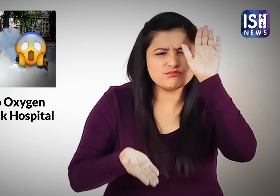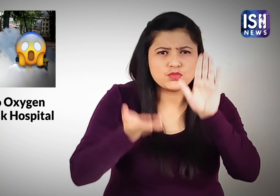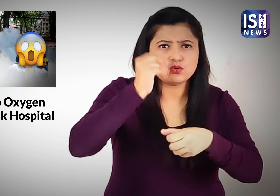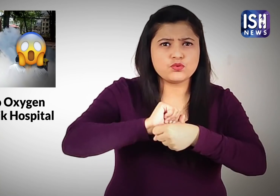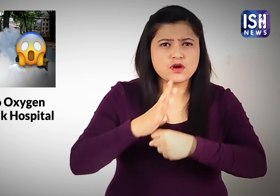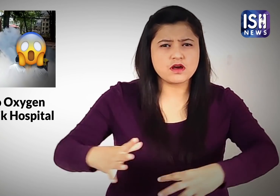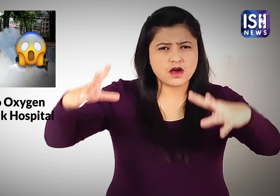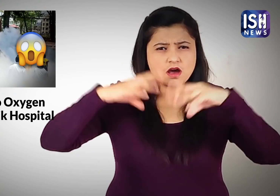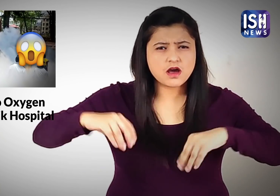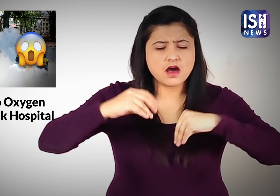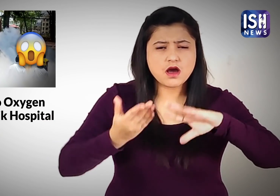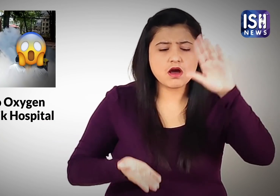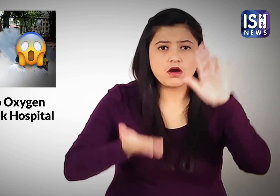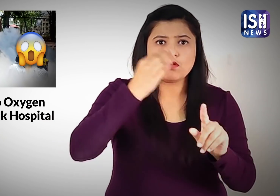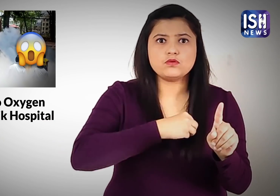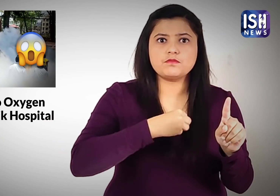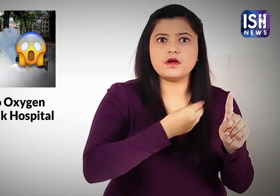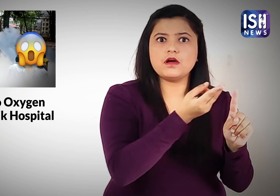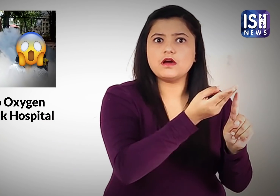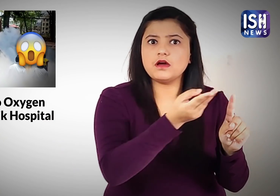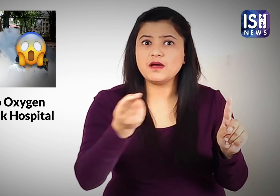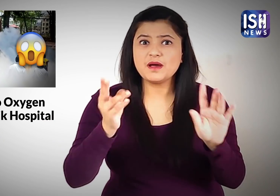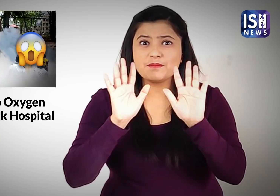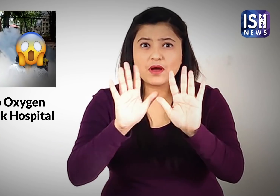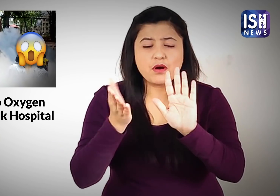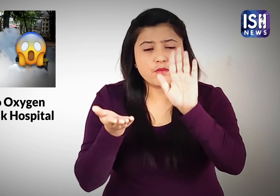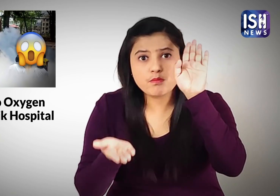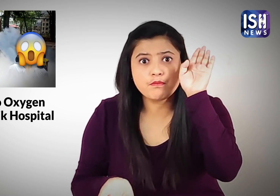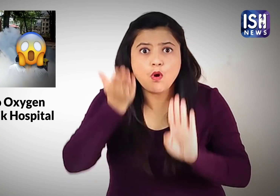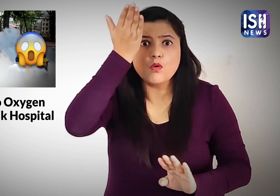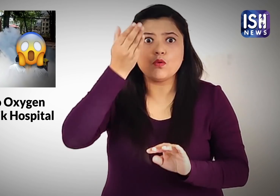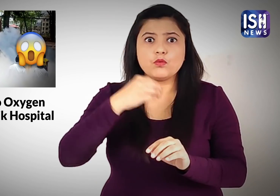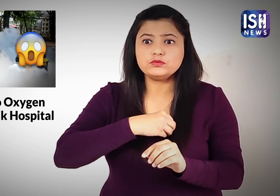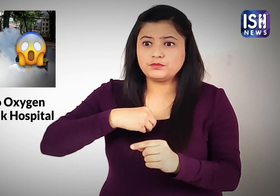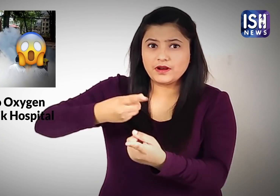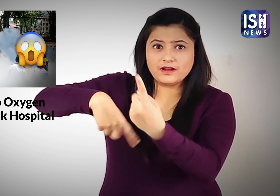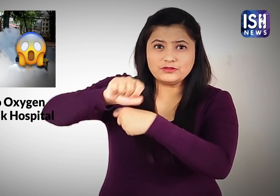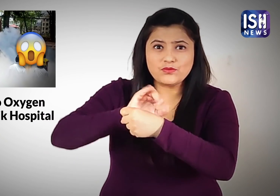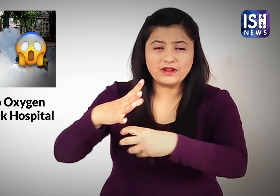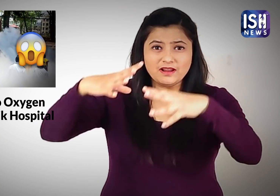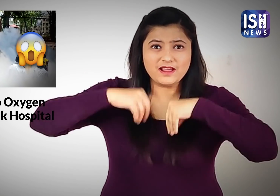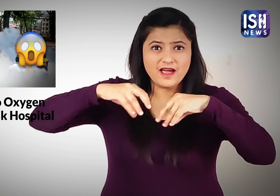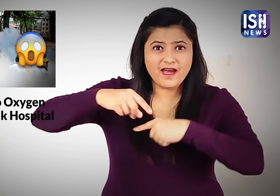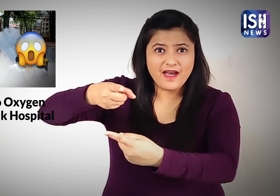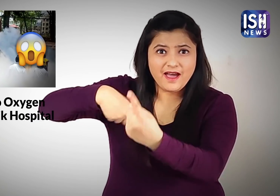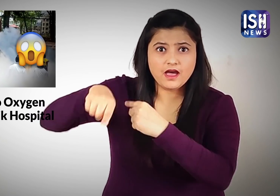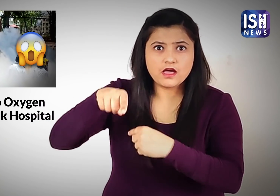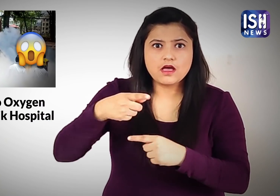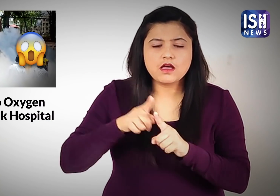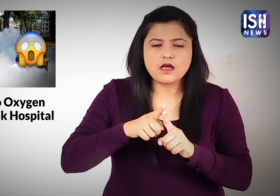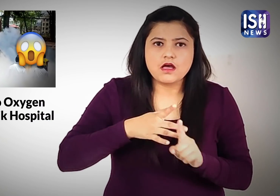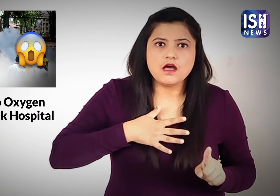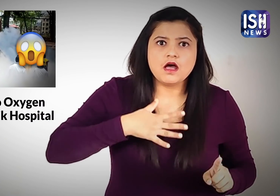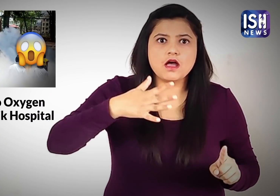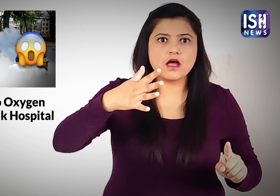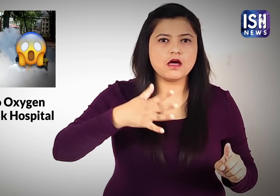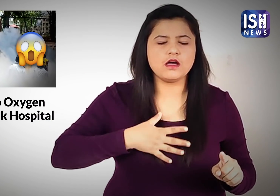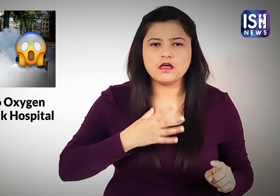इन में से कई कोरोना वाइरस के रोगी थे और इन में से अधिकांश को सांस लेने में कठिनाई थी